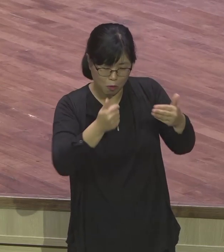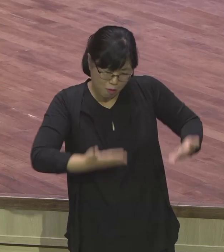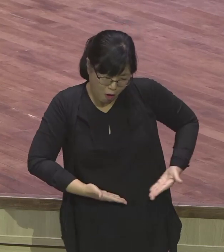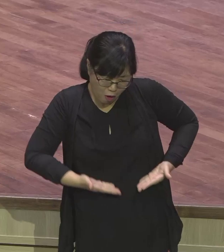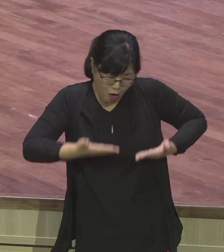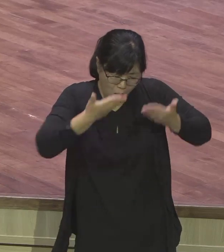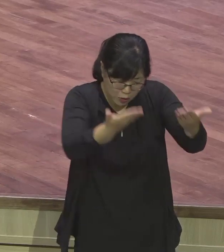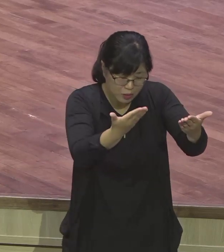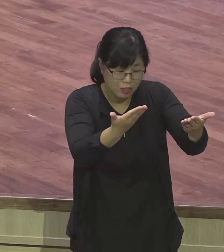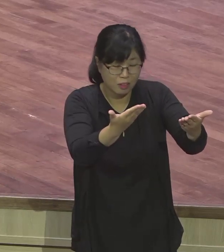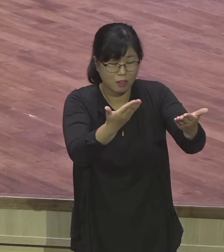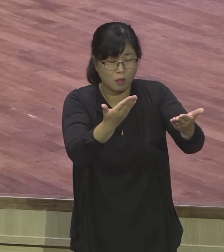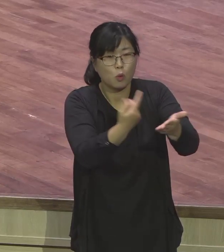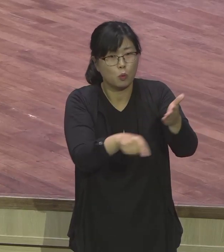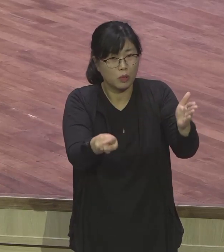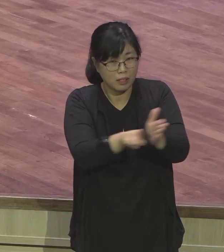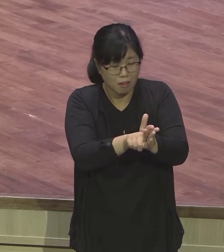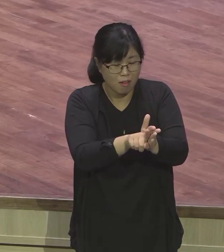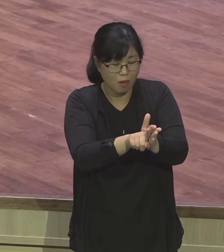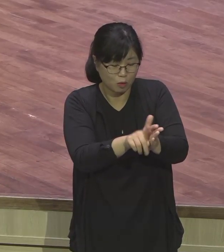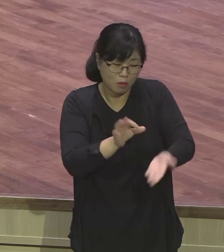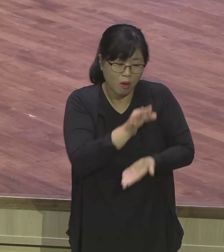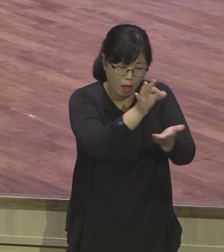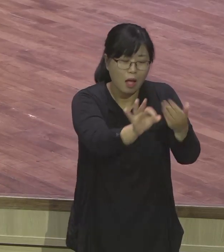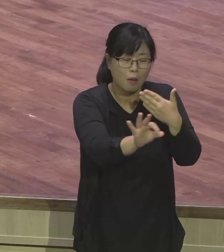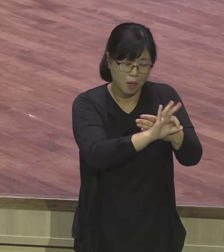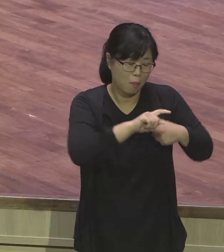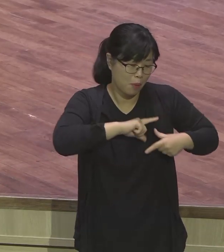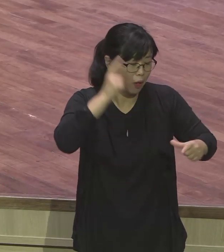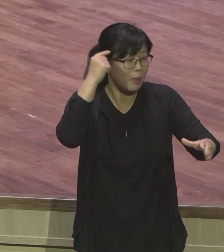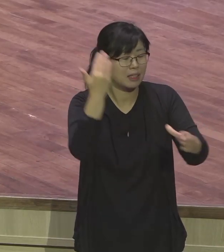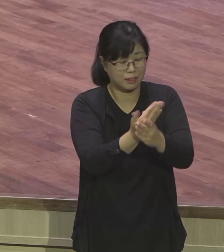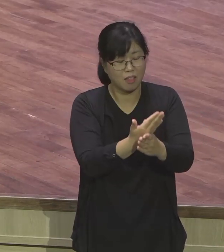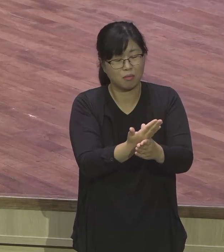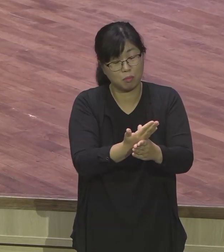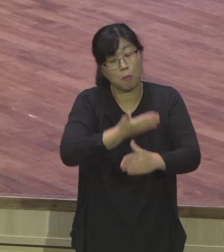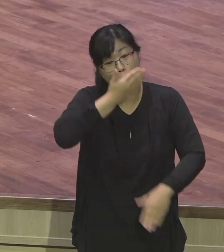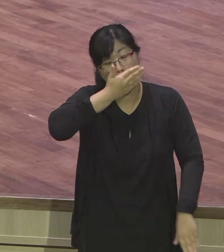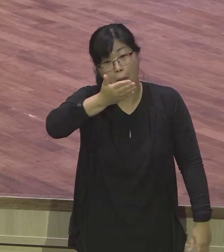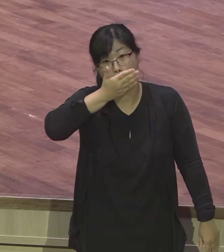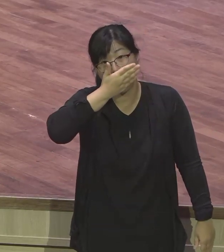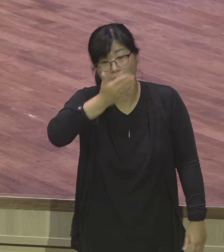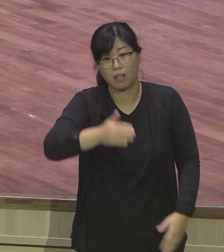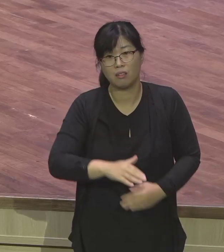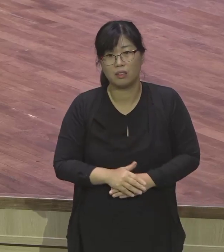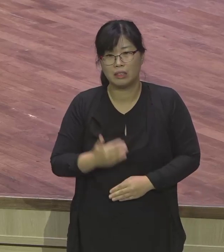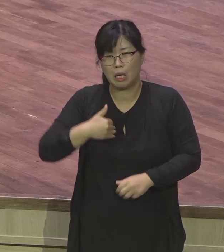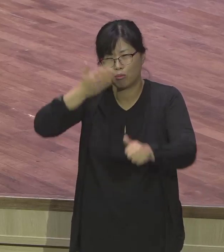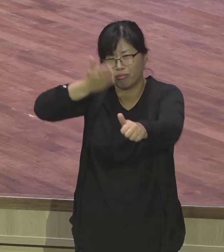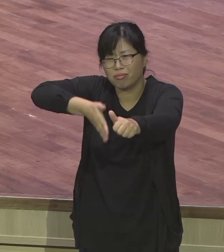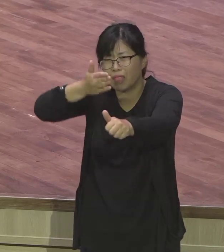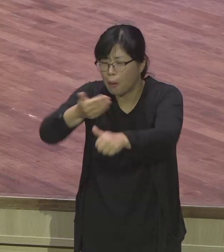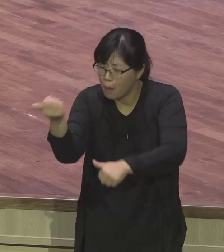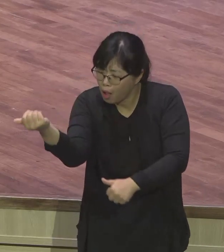아시고, 여러분 기도하시고, 좀 몇 분이라도 참석하시면, 제가 이 총장학, 이 교회로서 좀,